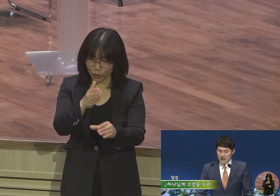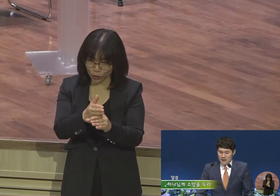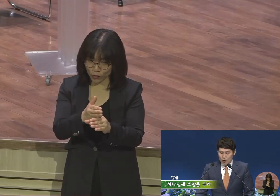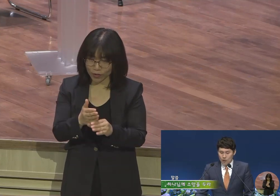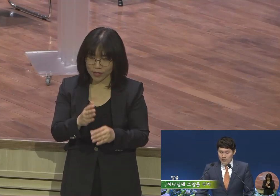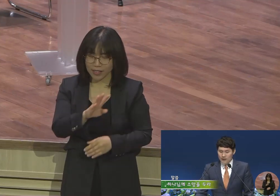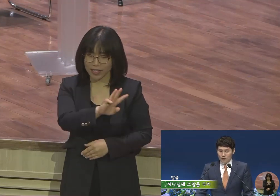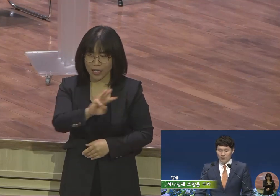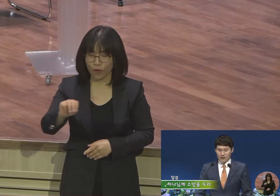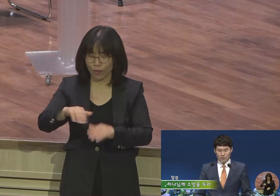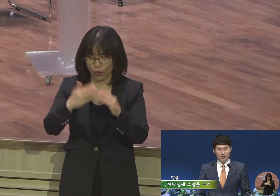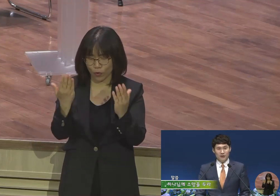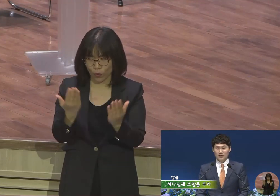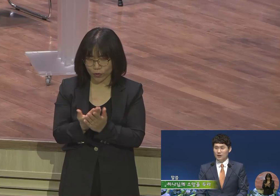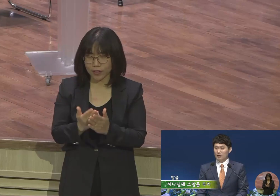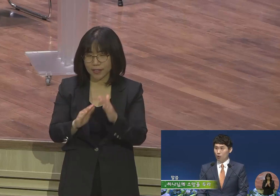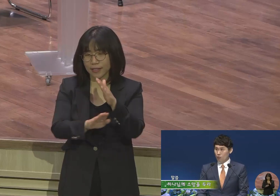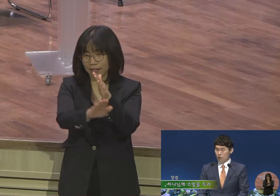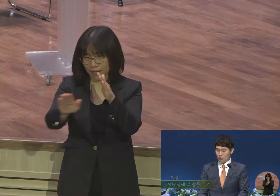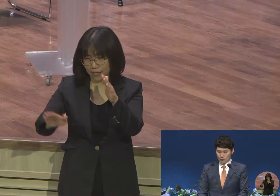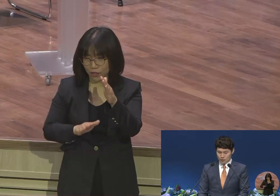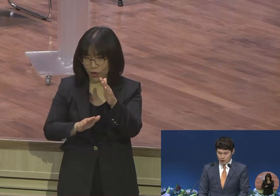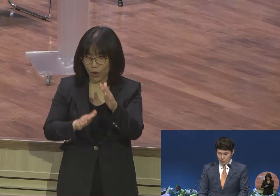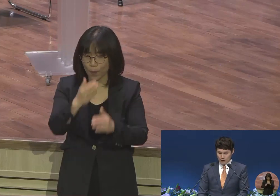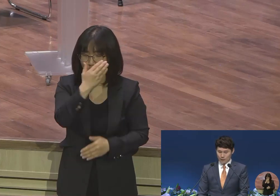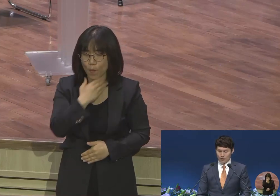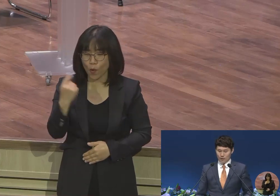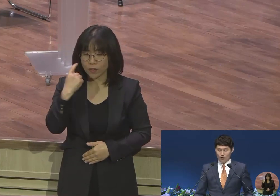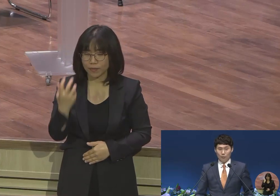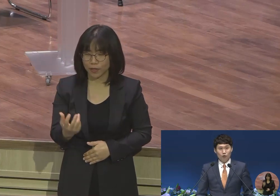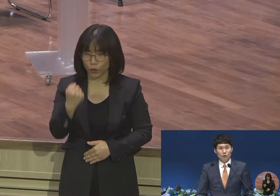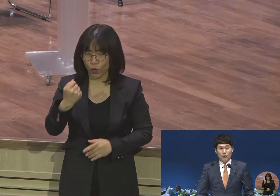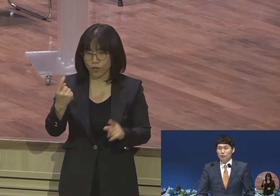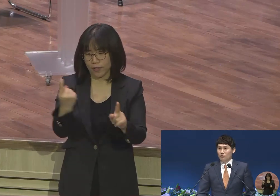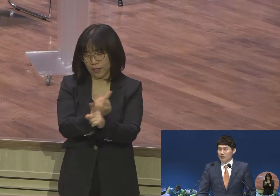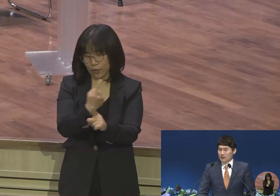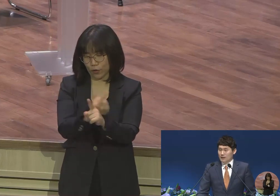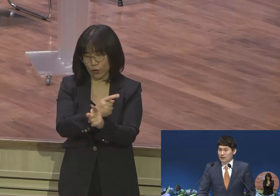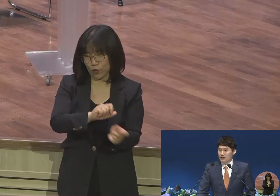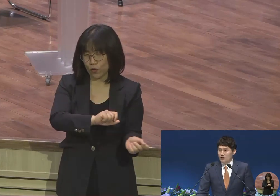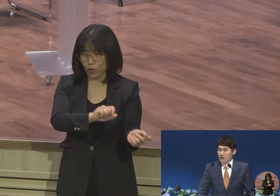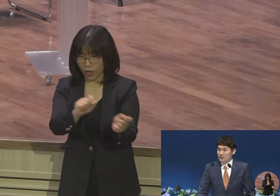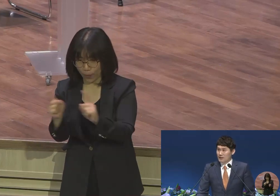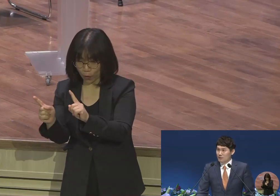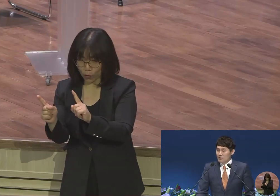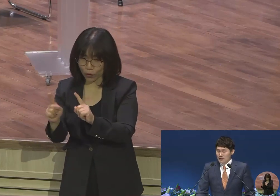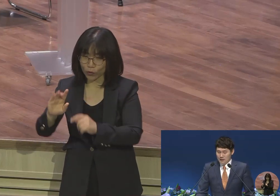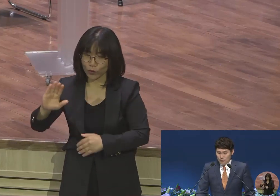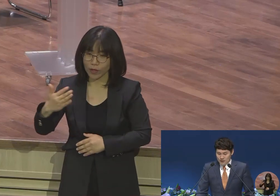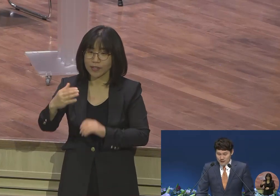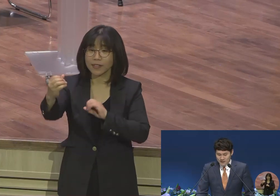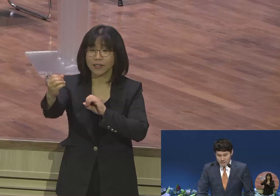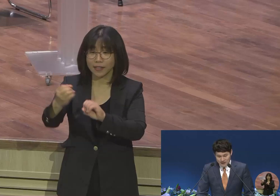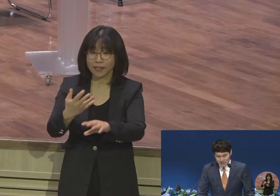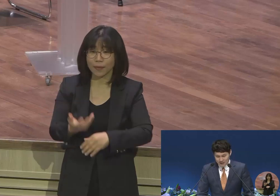올 한 달 동안에 특별히 보금으로 치유되고 보금으로 회복되는 그런 귀한 응답을 누리시기를 바랍니다